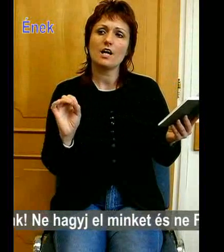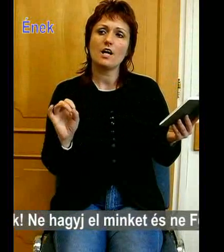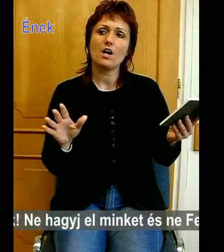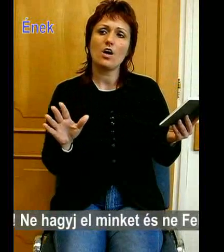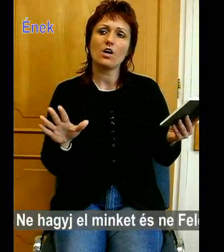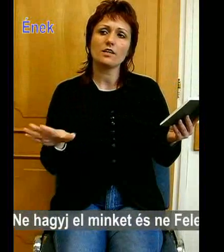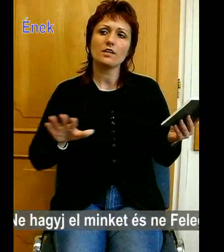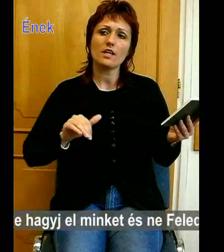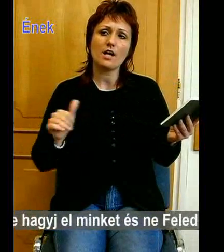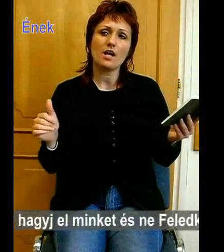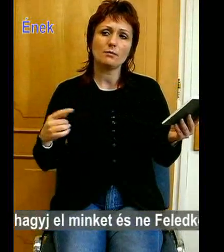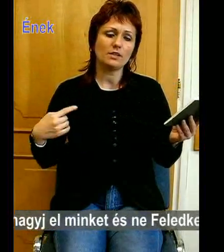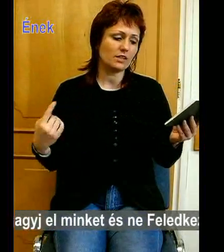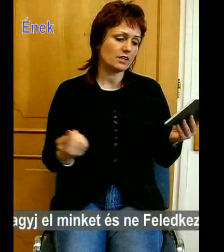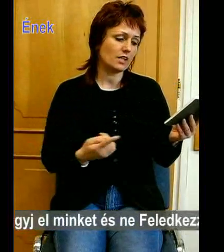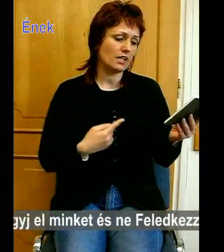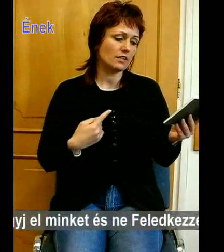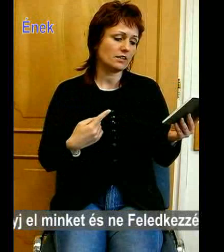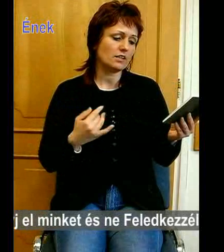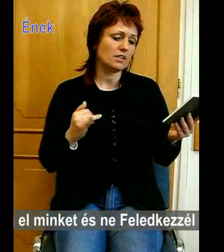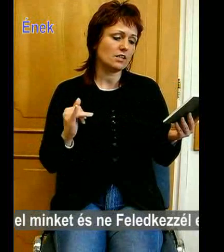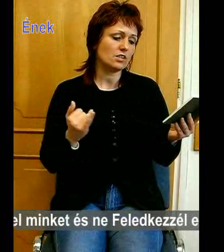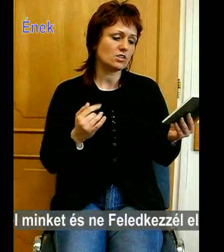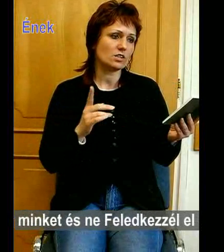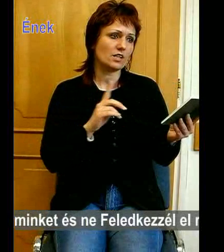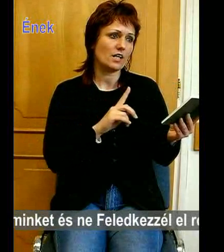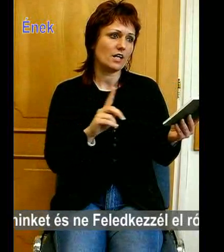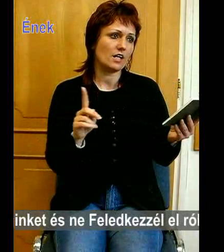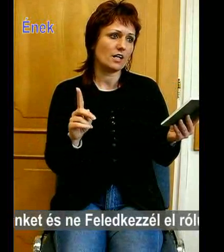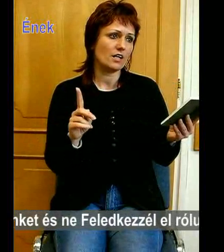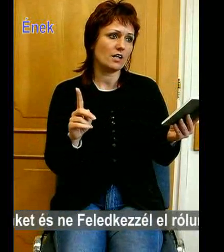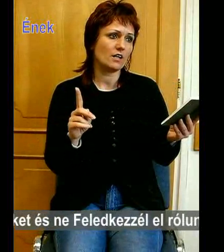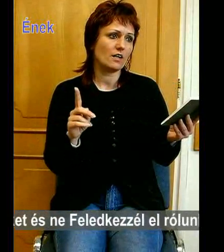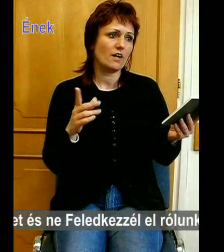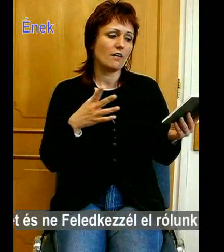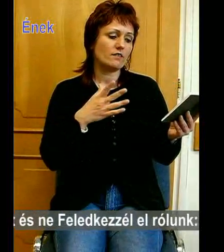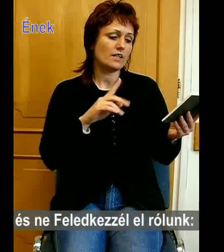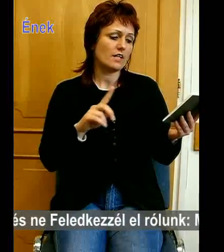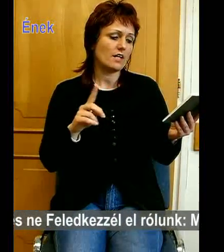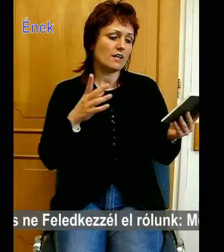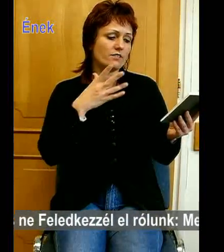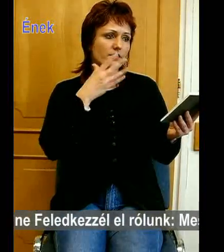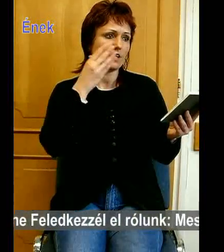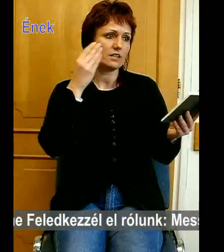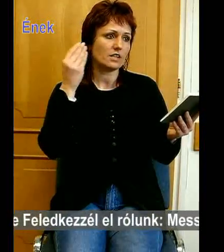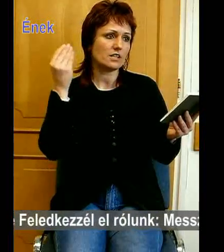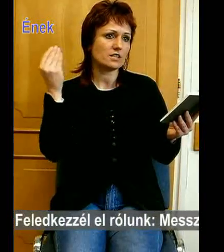Sosanyú sárúkkal, mélyen kereseket,